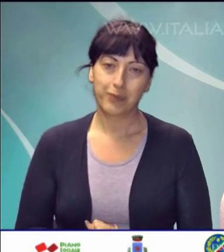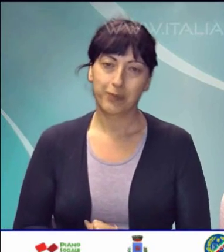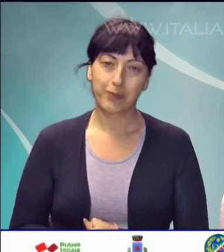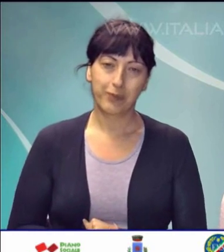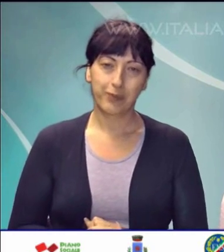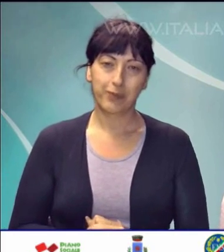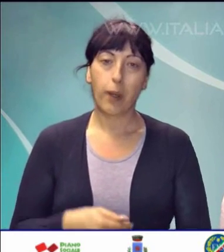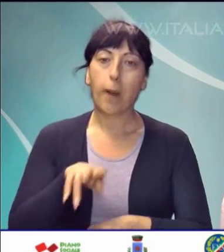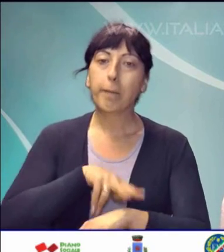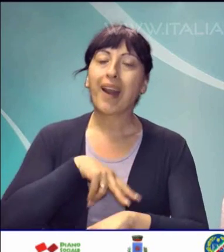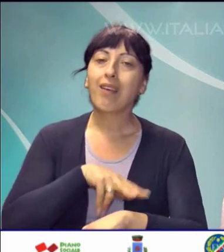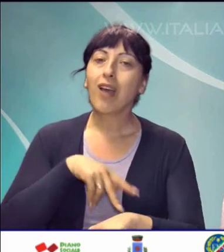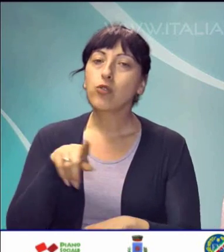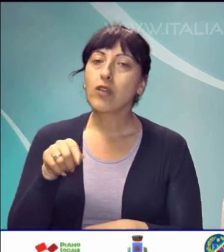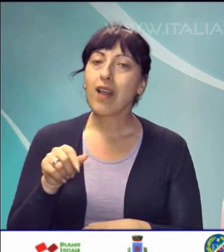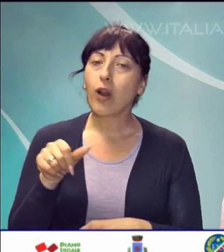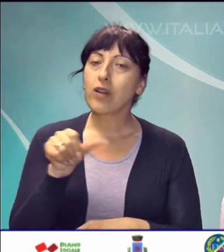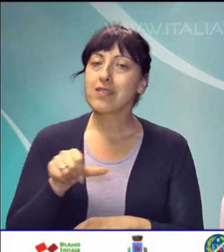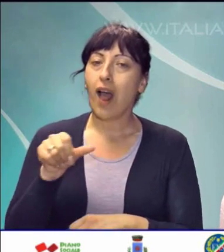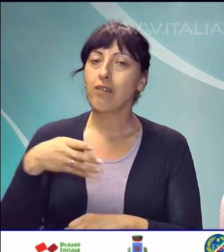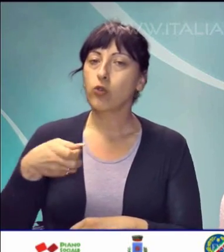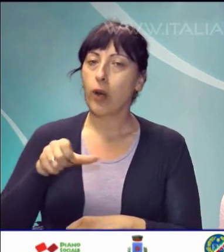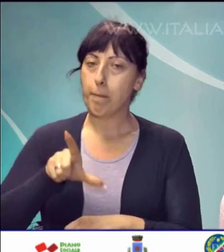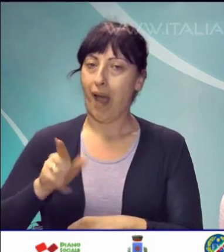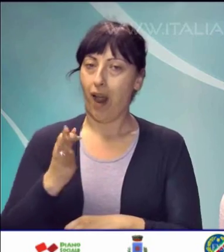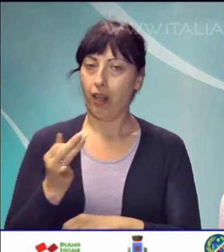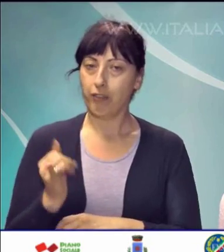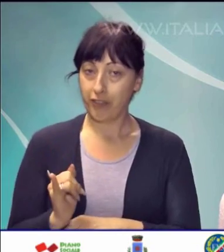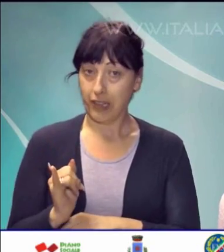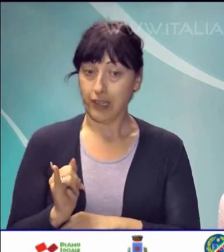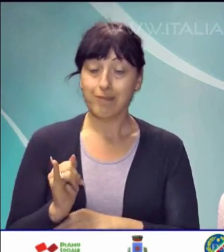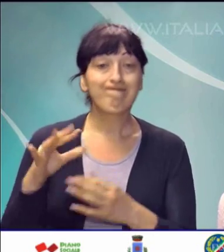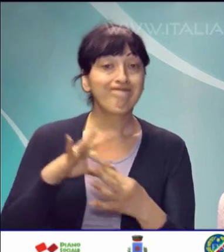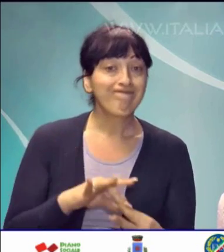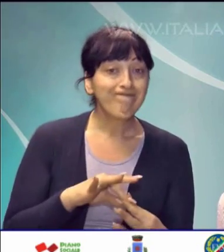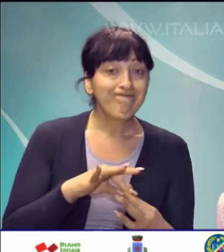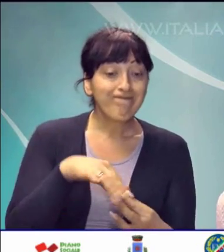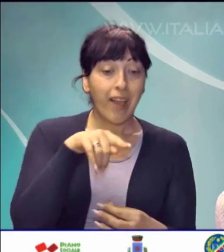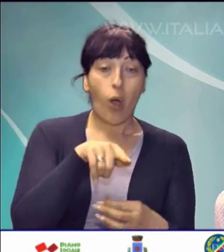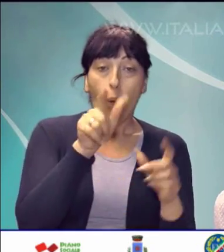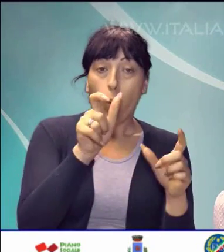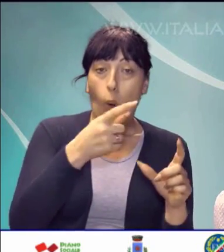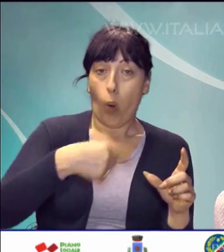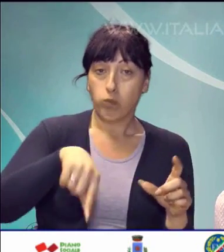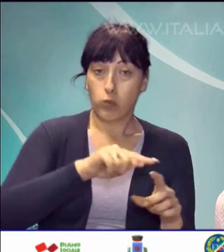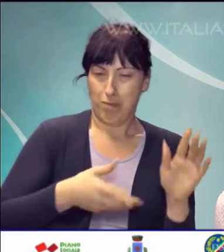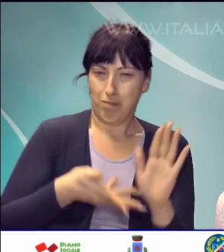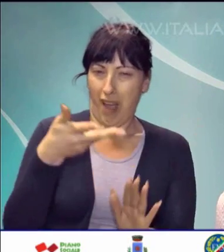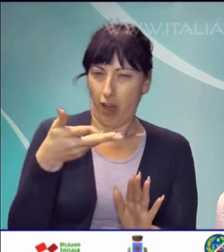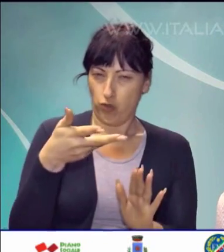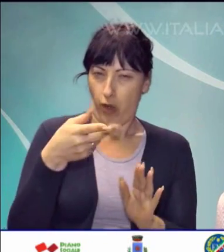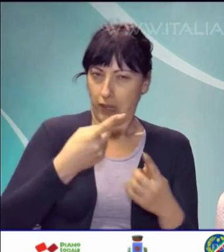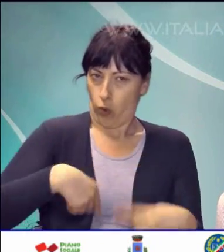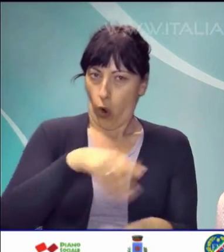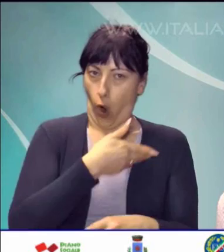Il prefetto di Salerno, Salvatore Malfi, a seguito delle dimissioni rassegnate alla maggioranza dei